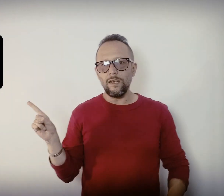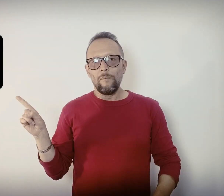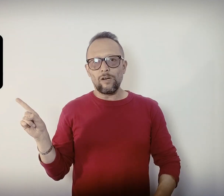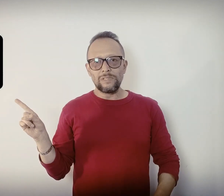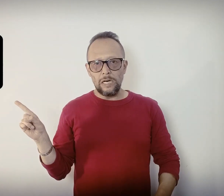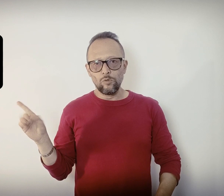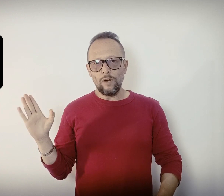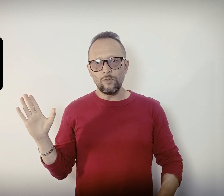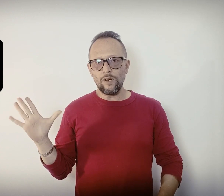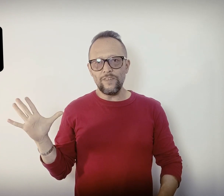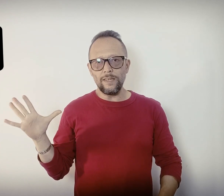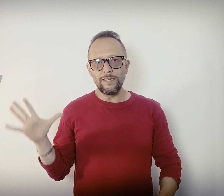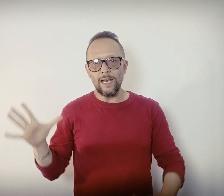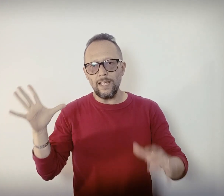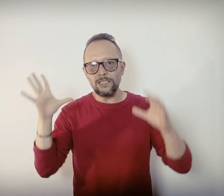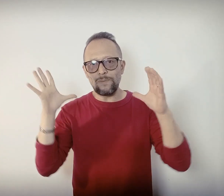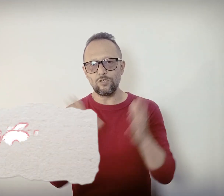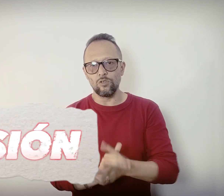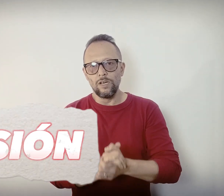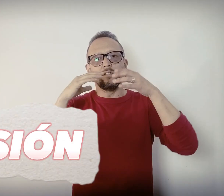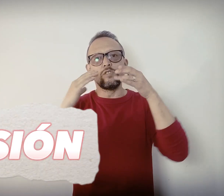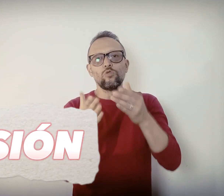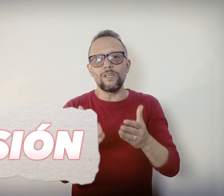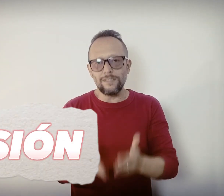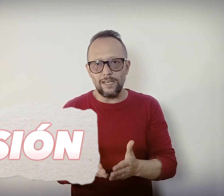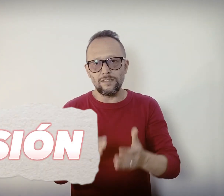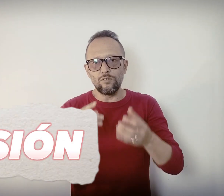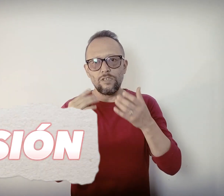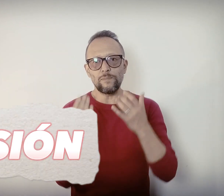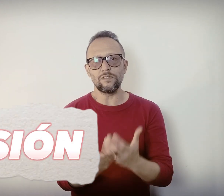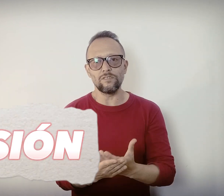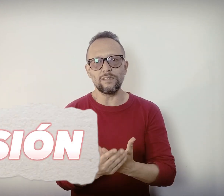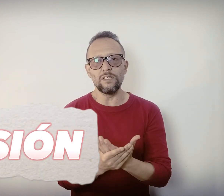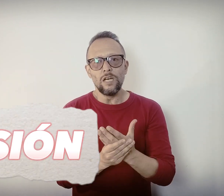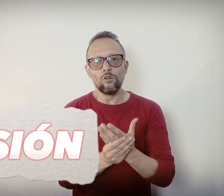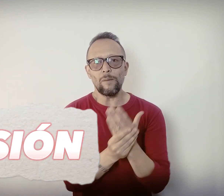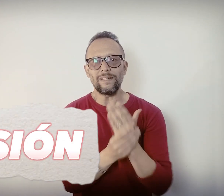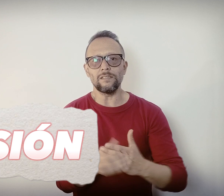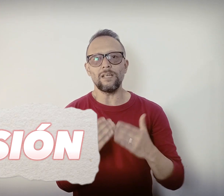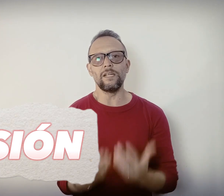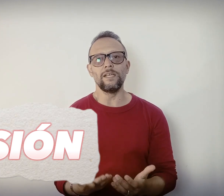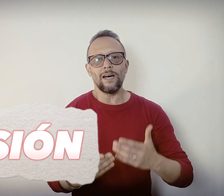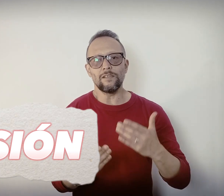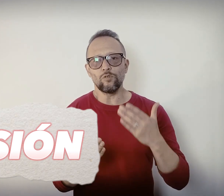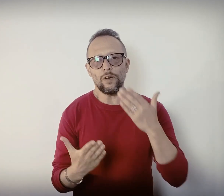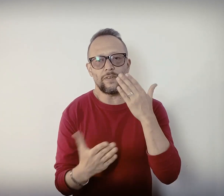para comenzar en el mundo de la fotografía digital es pasión si tú no tienes ganas, si no tienes pasión, si a ti no te apetece salir, hacer fotografía de